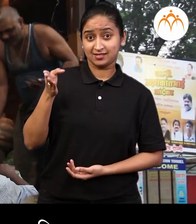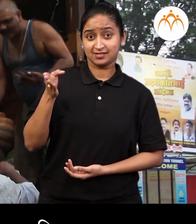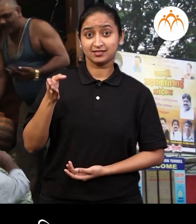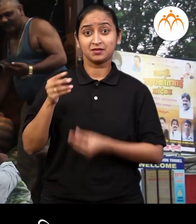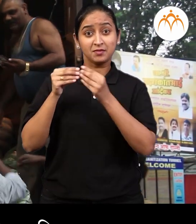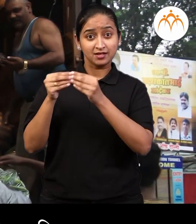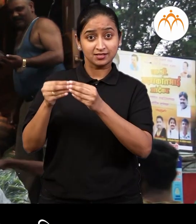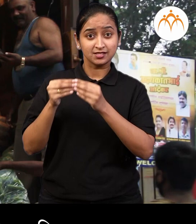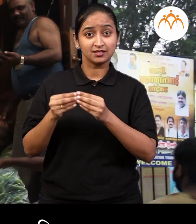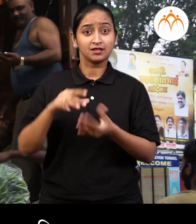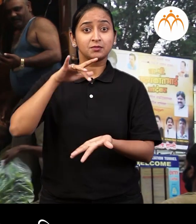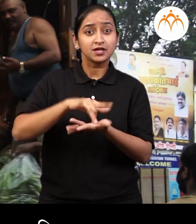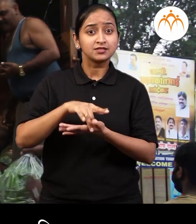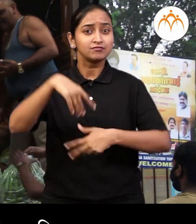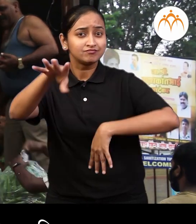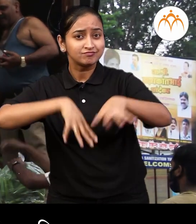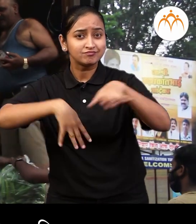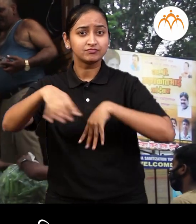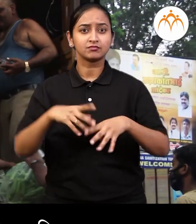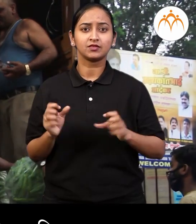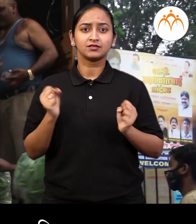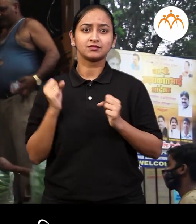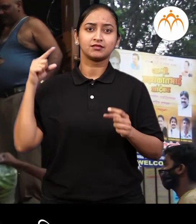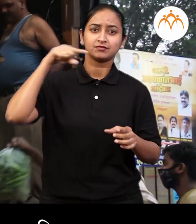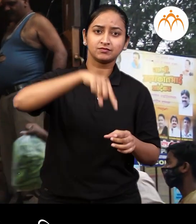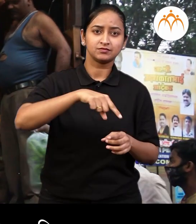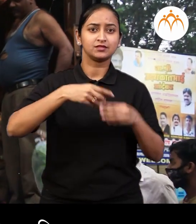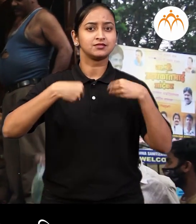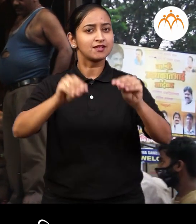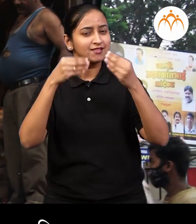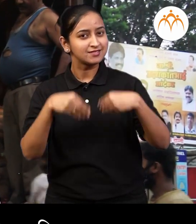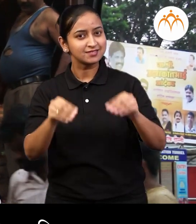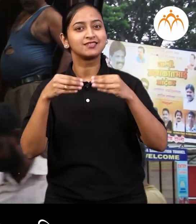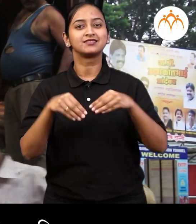काका ही भाजी मंडेत योंद विक्तात